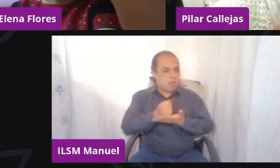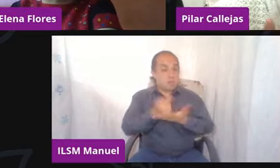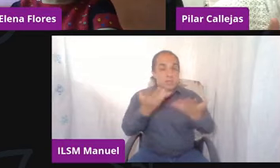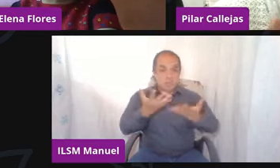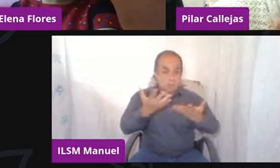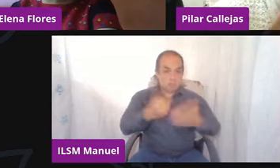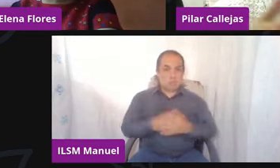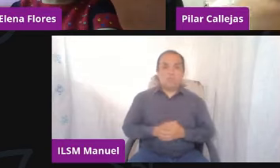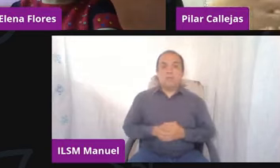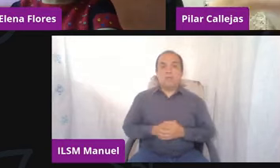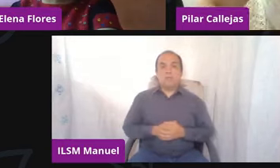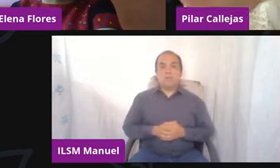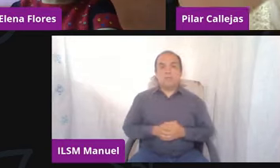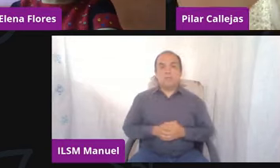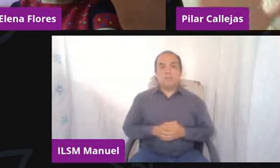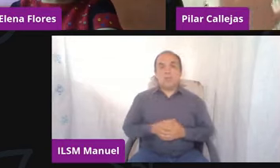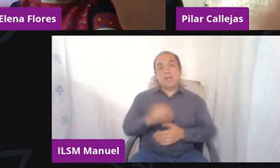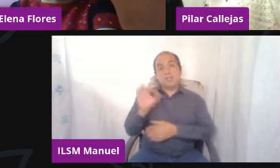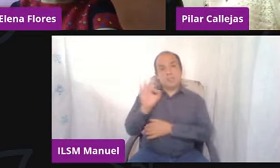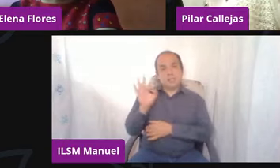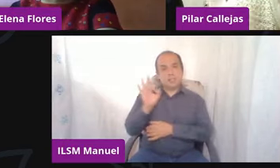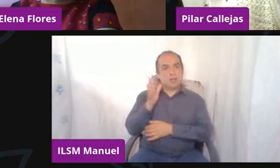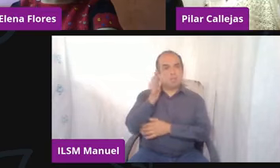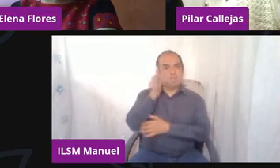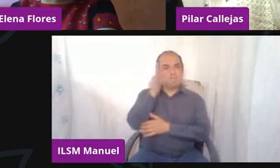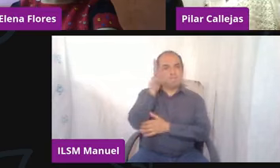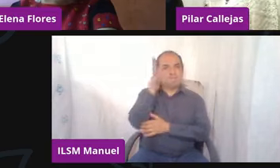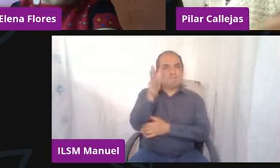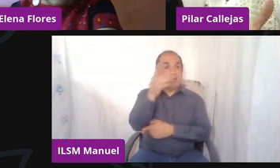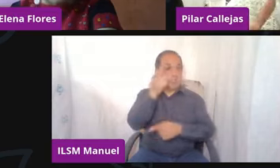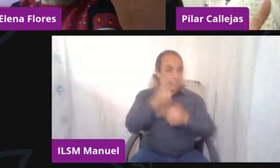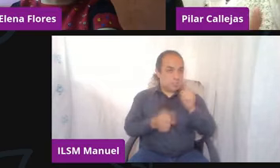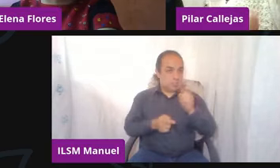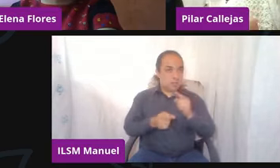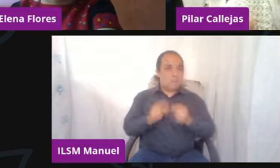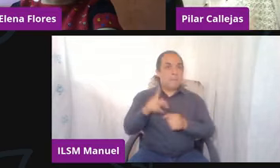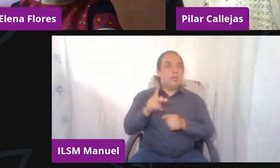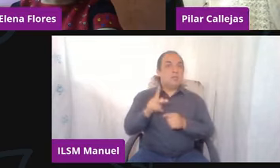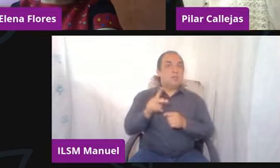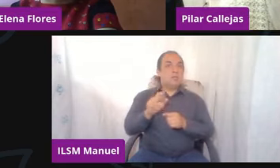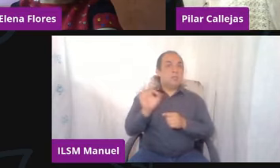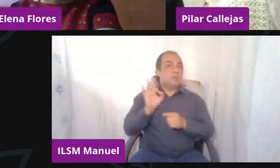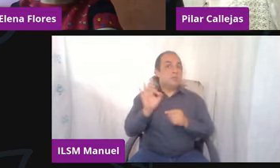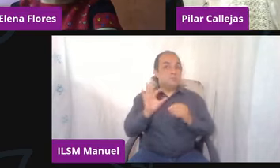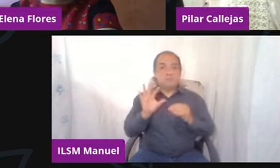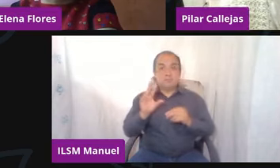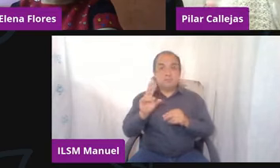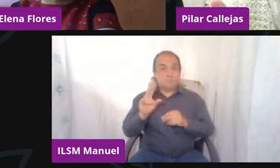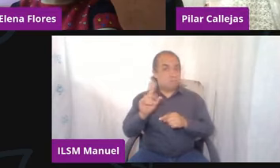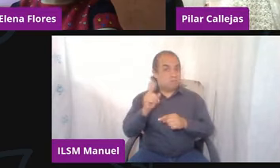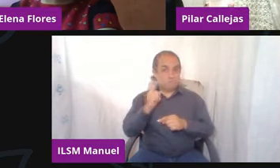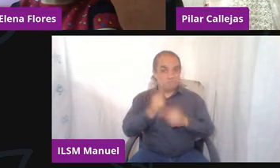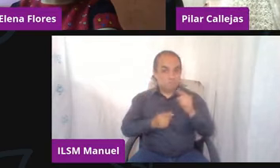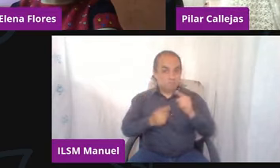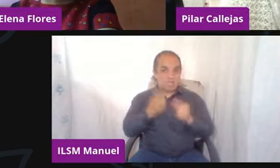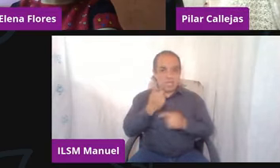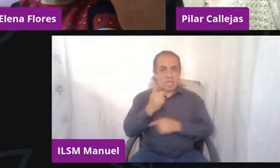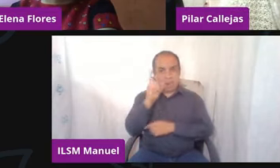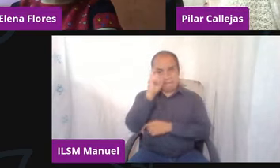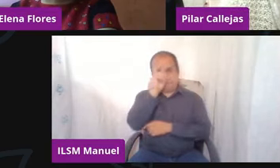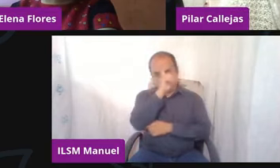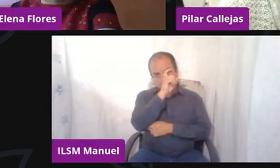puede que en algún momento esto se quite, pero y si no se quita se va a complicar y ahorita ya lo